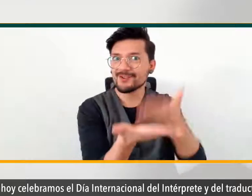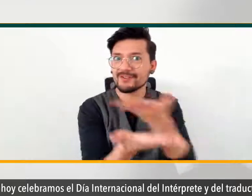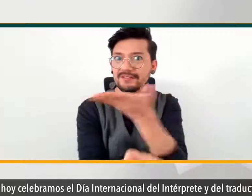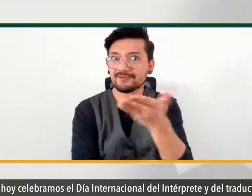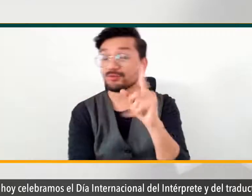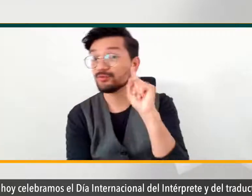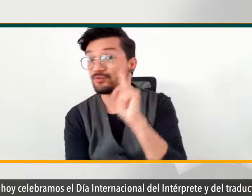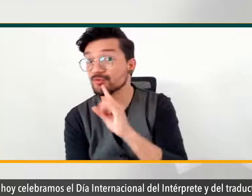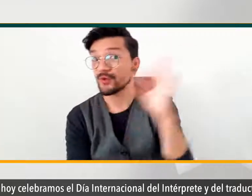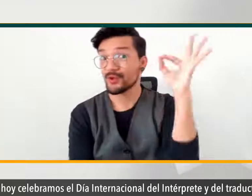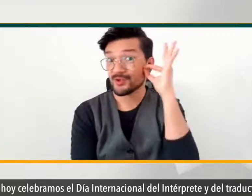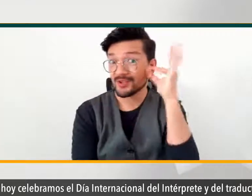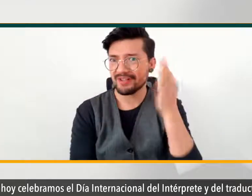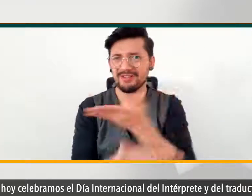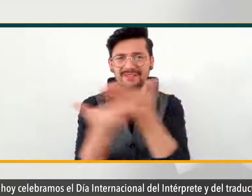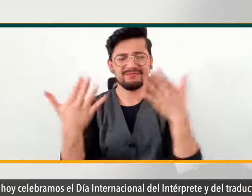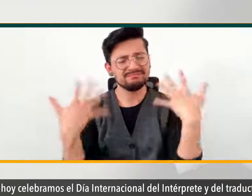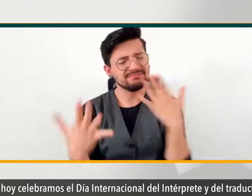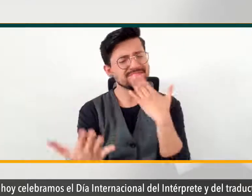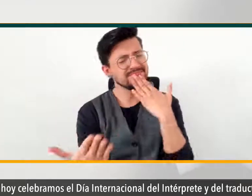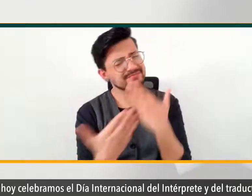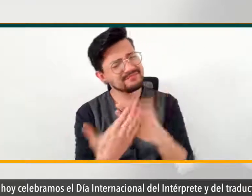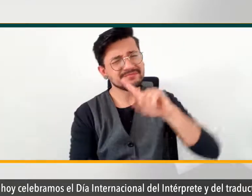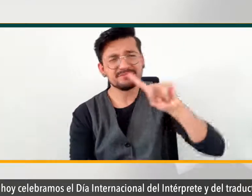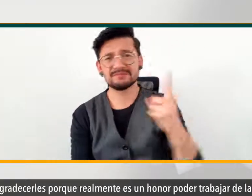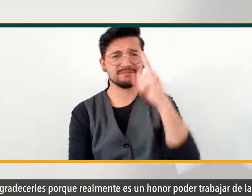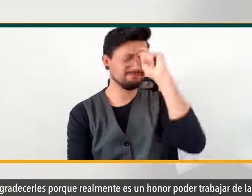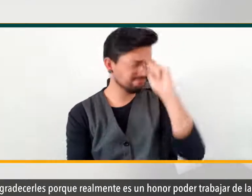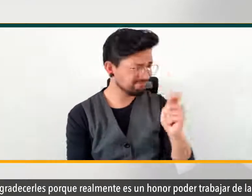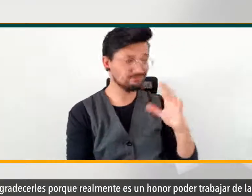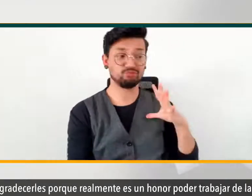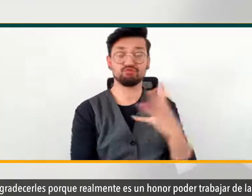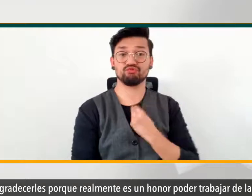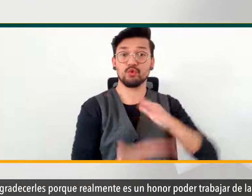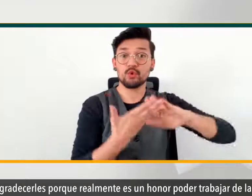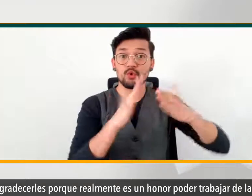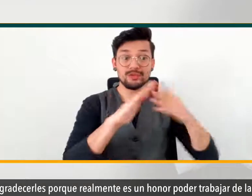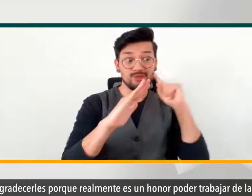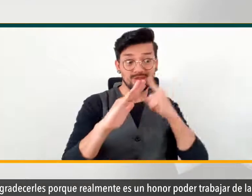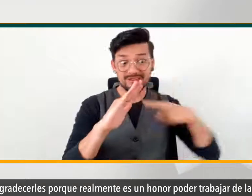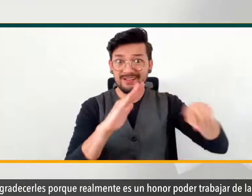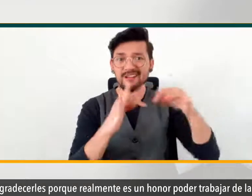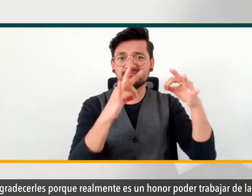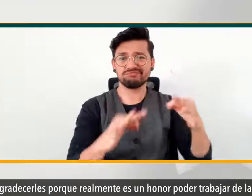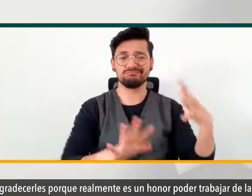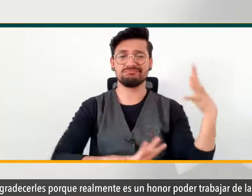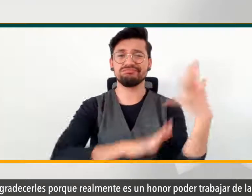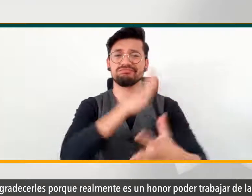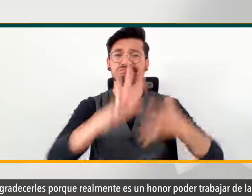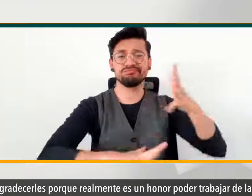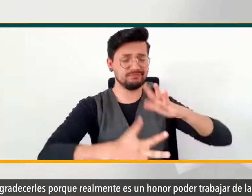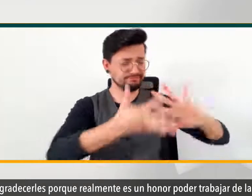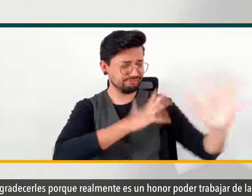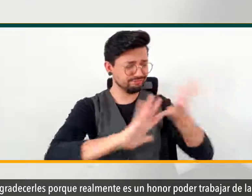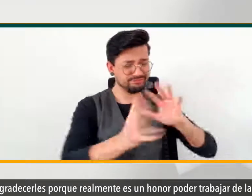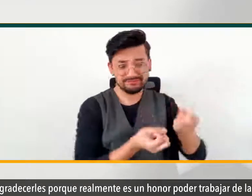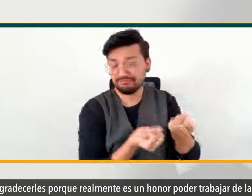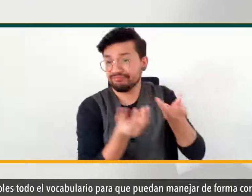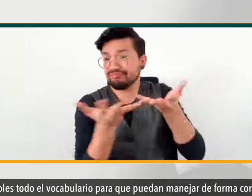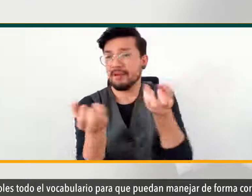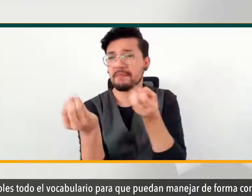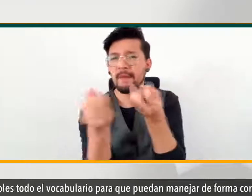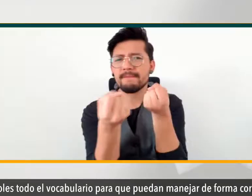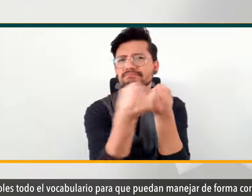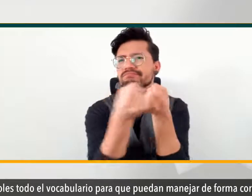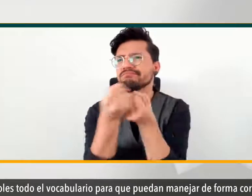del intérprete y del traductor, tanto sordo como oyente. Quiero agradecerles porque realmente es un honor poder trabajar de la mano con